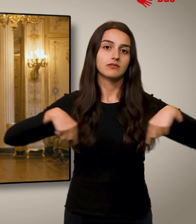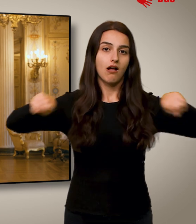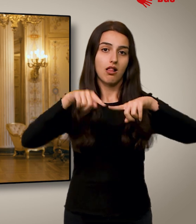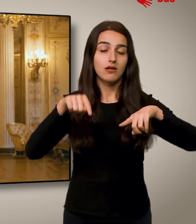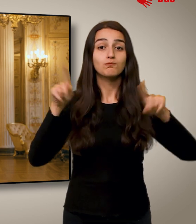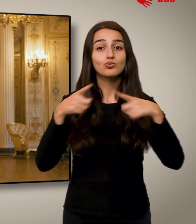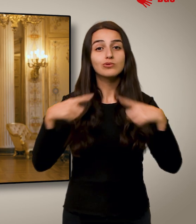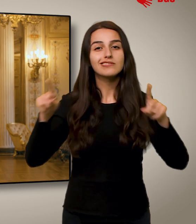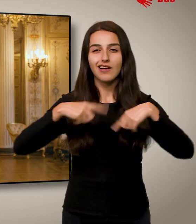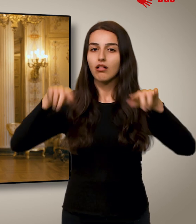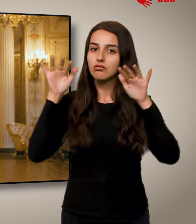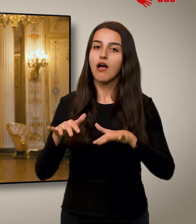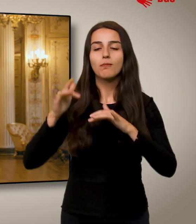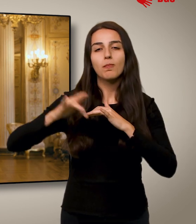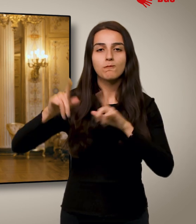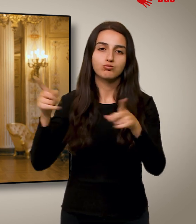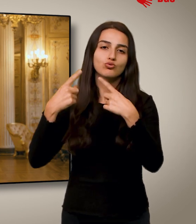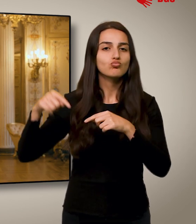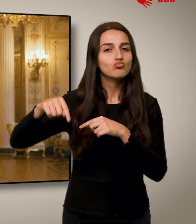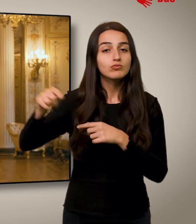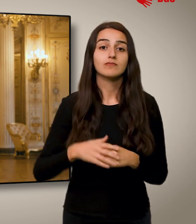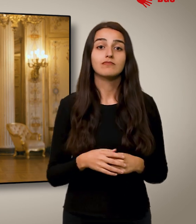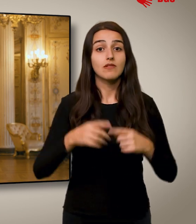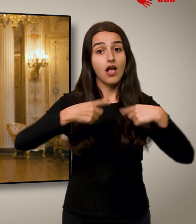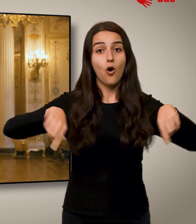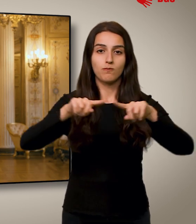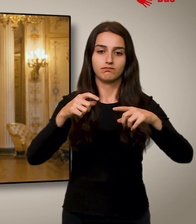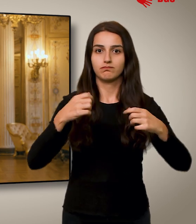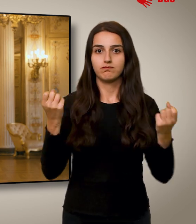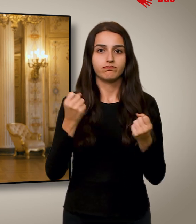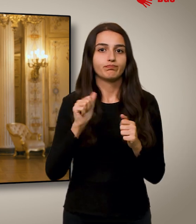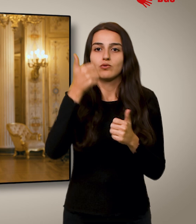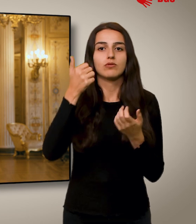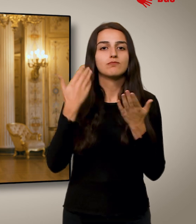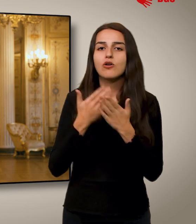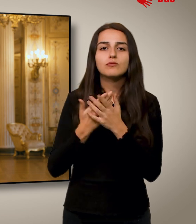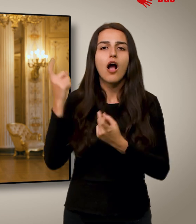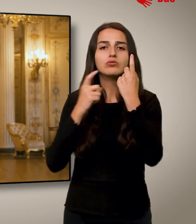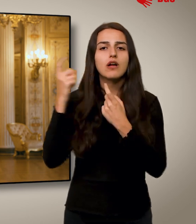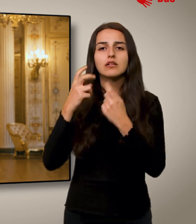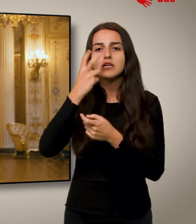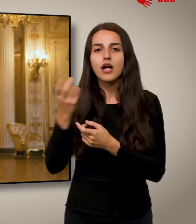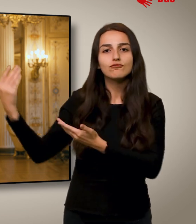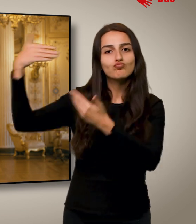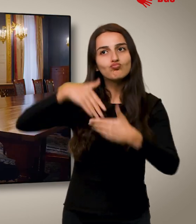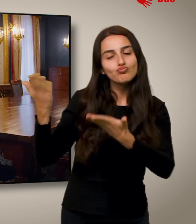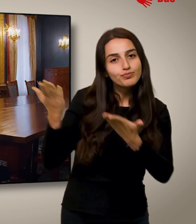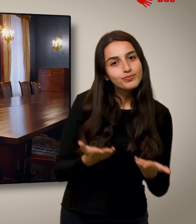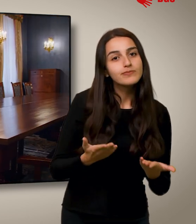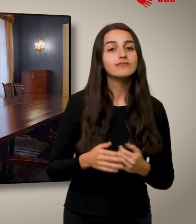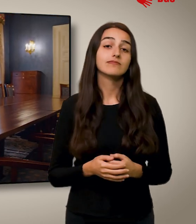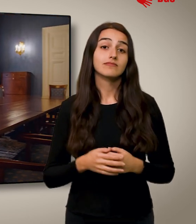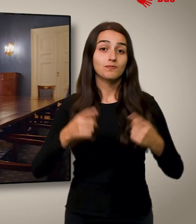Musiksaal spielt ab und an immer noch die Musik. Der Raum wird für besondere Empfänge beispielsweise von ausländischen Staatsgästen genutzt.